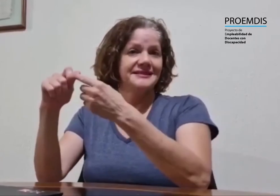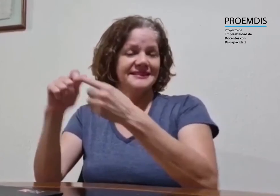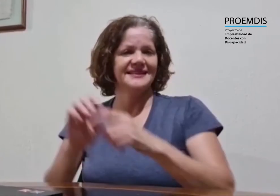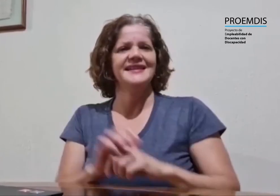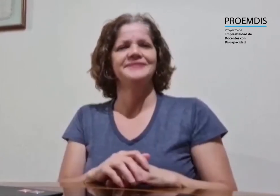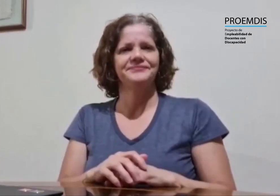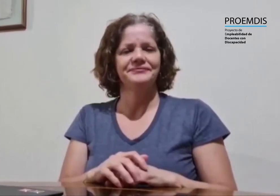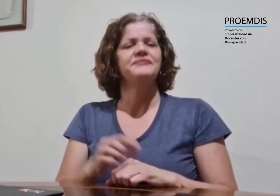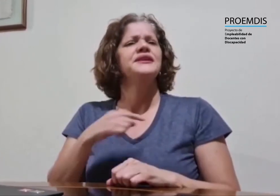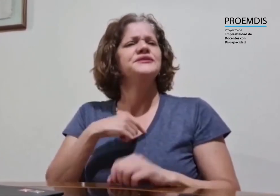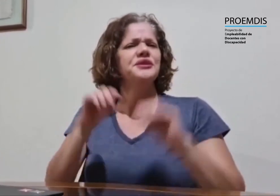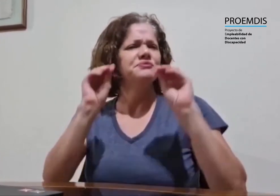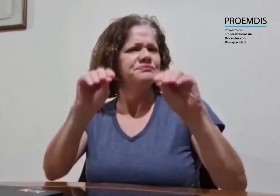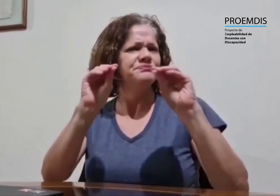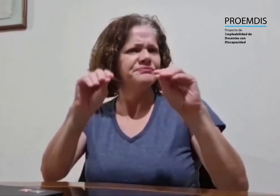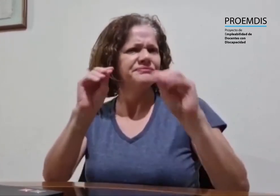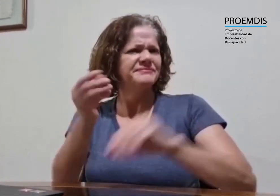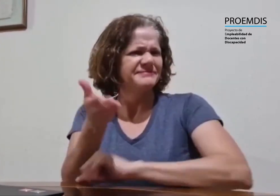Educación Especial.